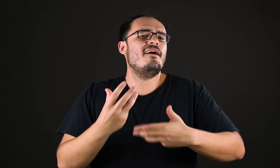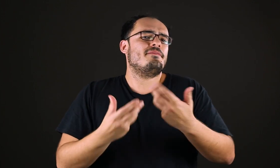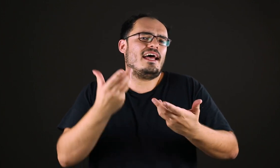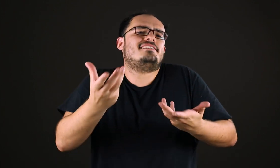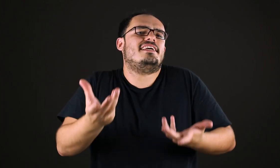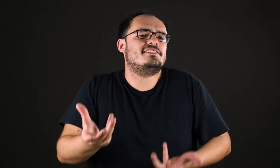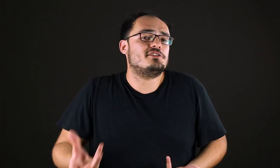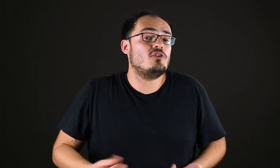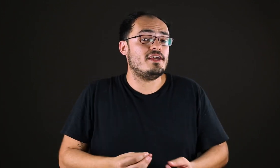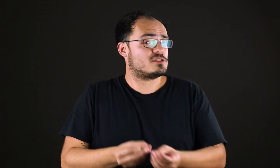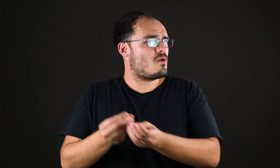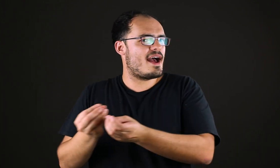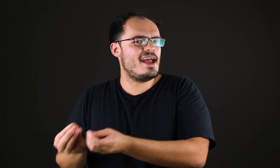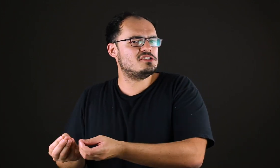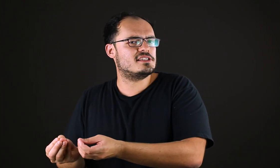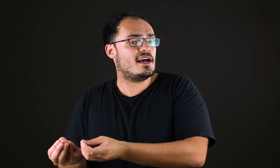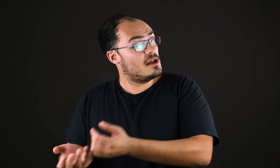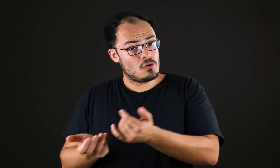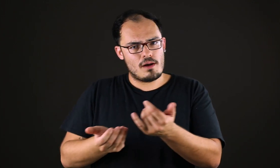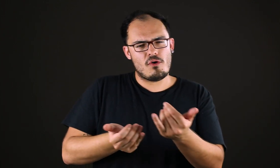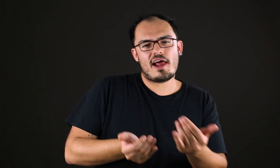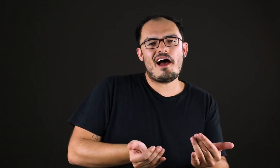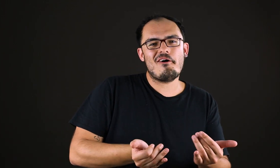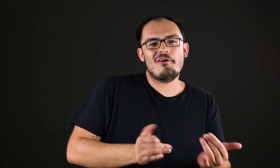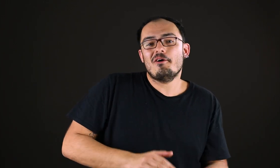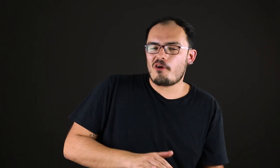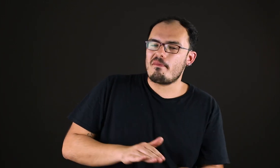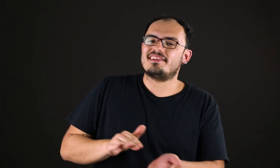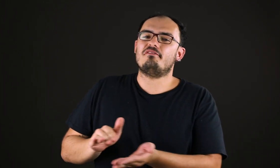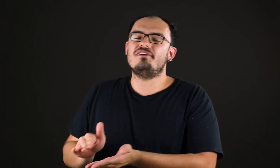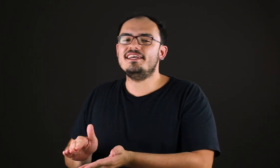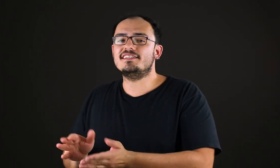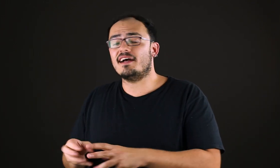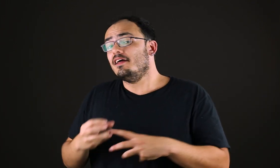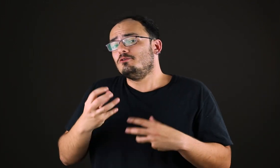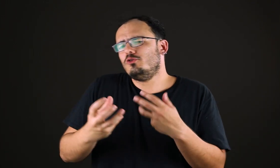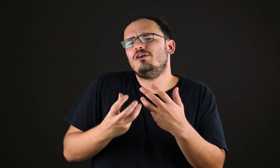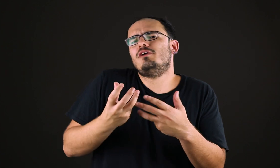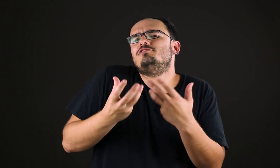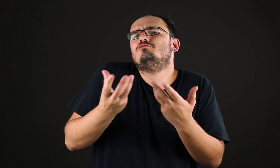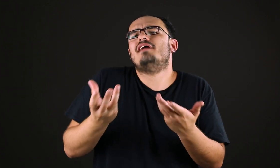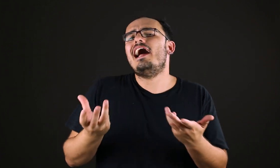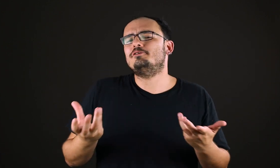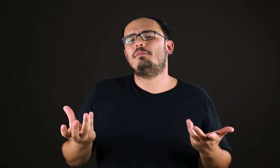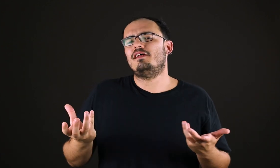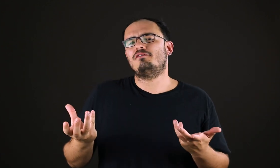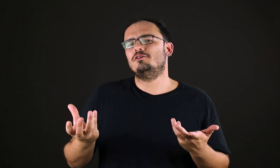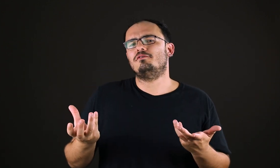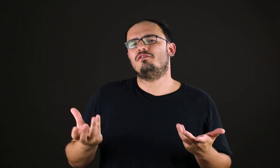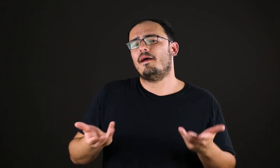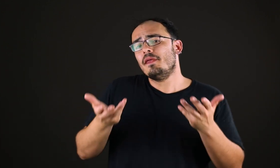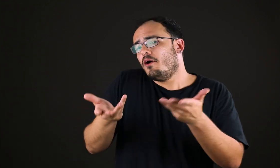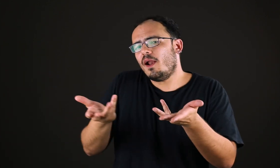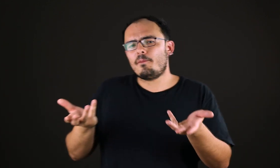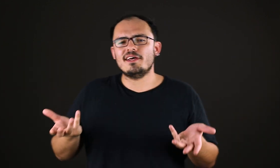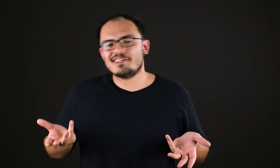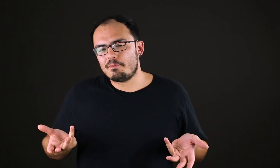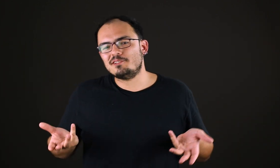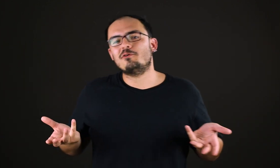das sensações com a ética, com a moral, com a metafísica, tudo isso é estudado pela filosofia. Olha, por exemplo, esse